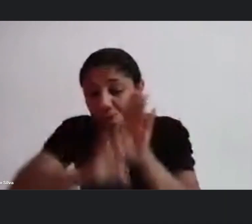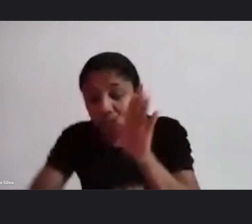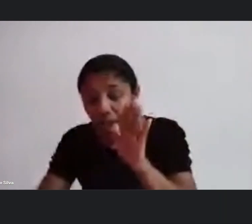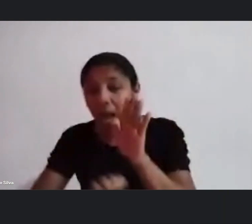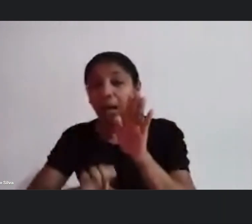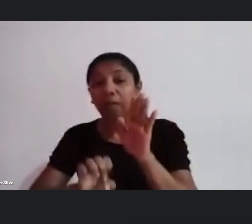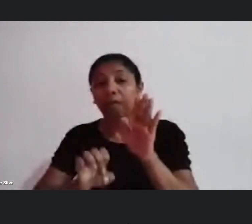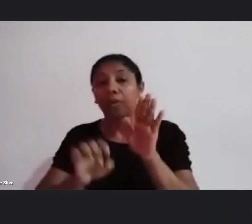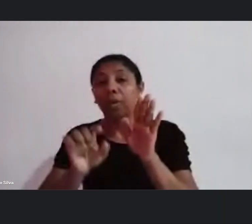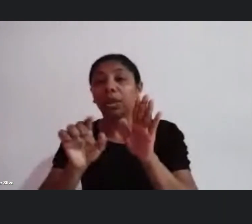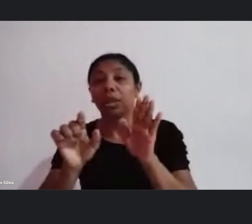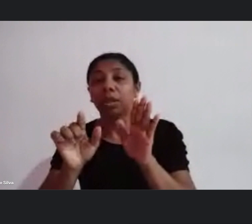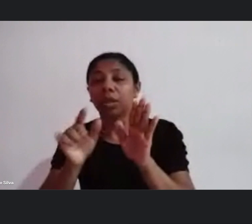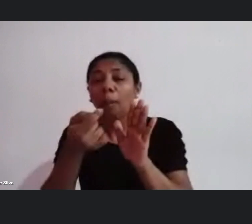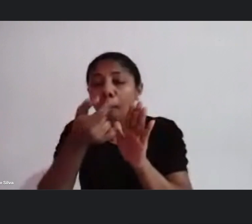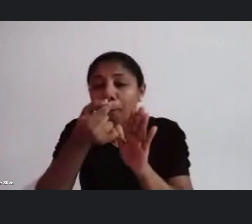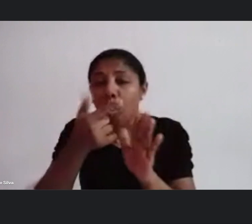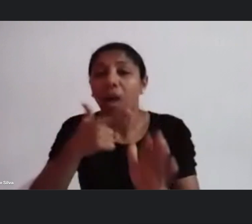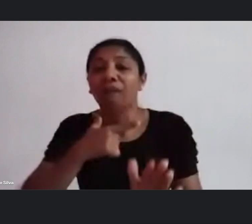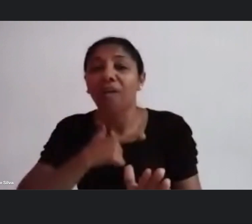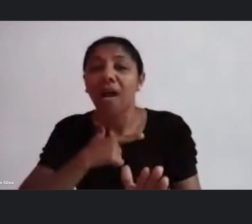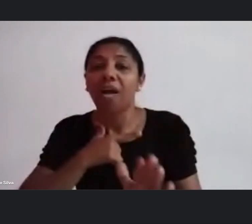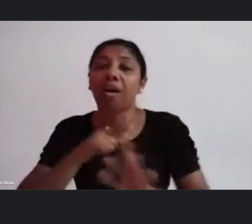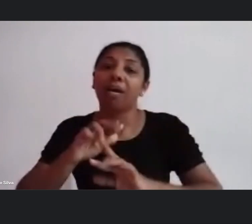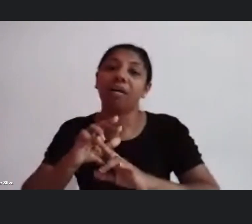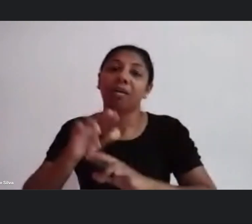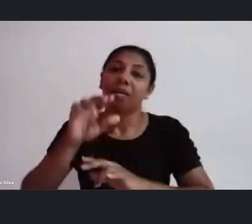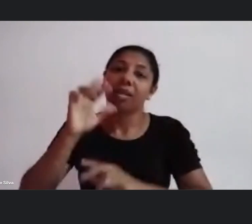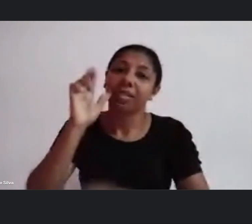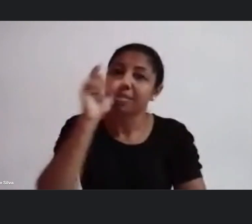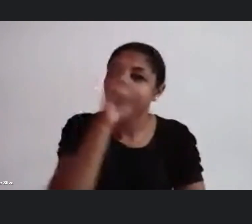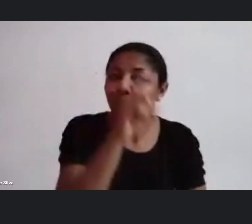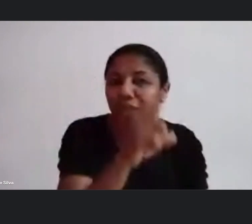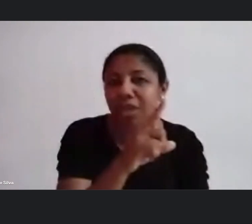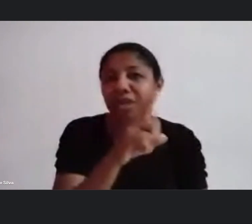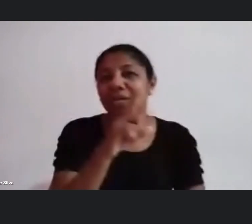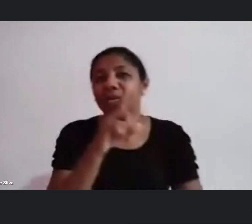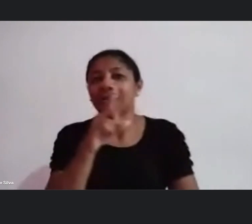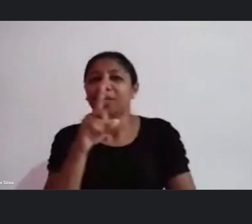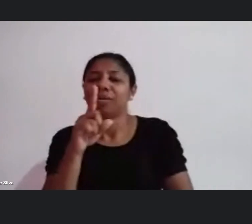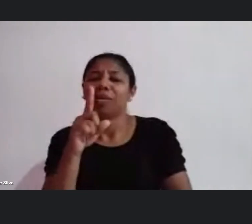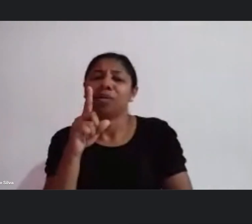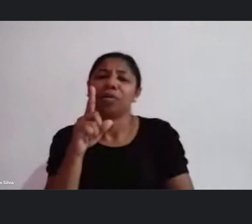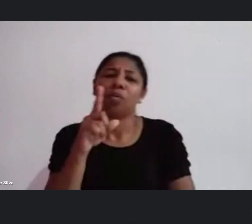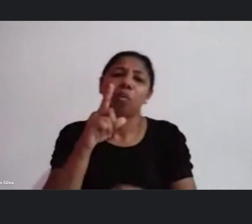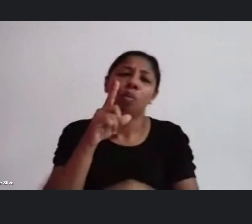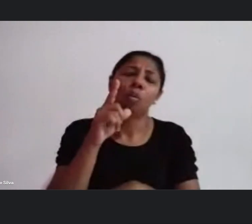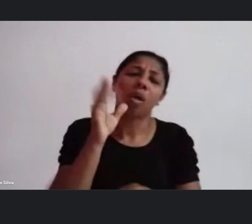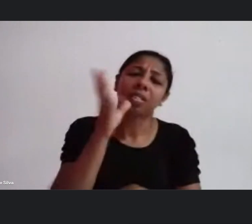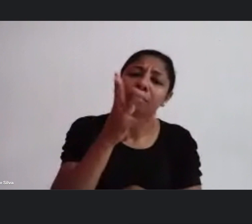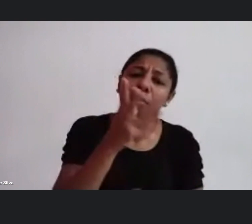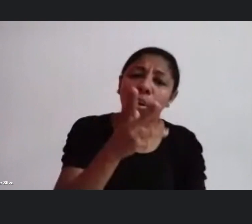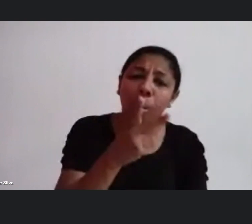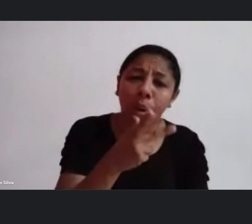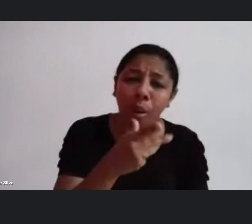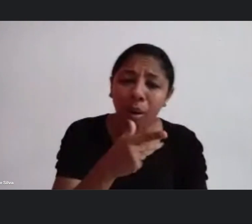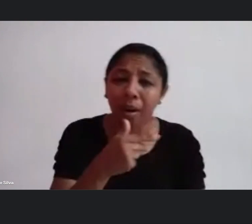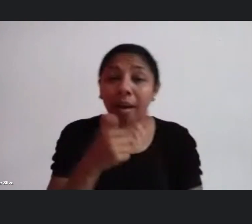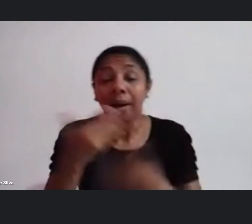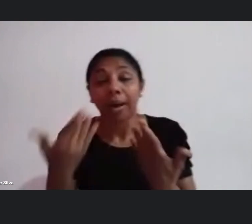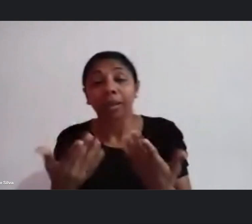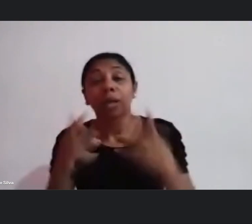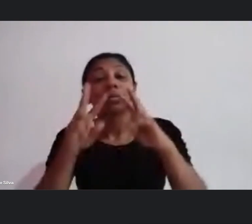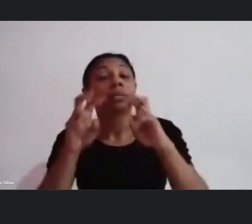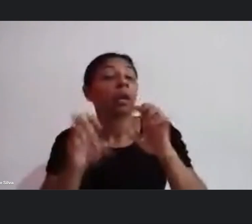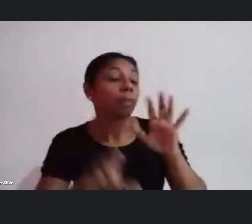pessoas vai ficar mais difícil migrar isso para um outro edital vai levar mais tempo e a gente está falando gente a Paulo Gustavo se